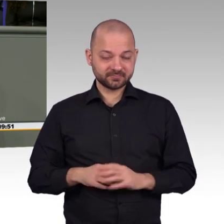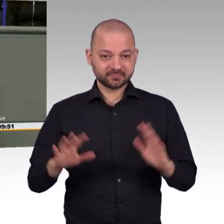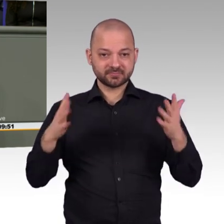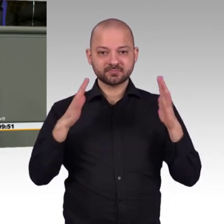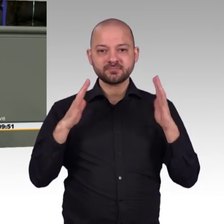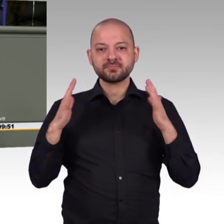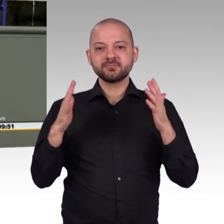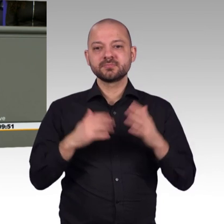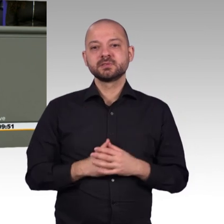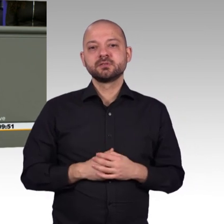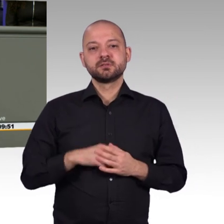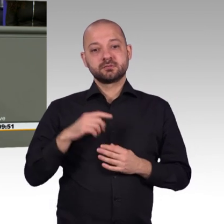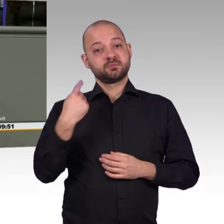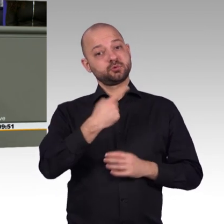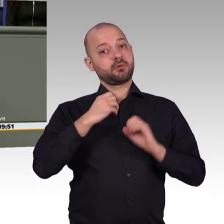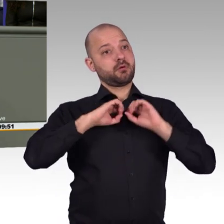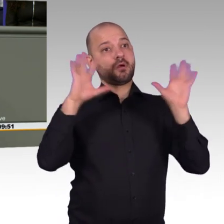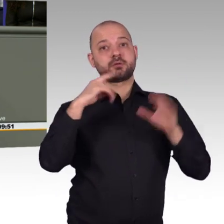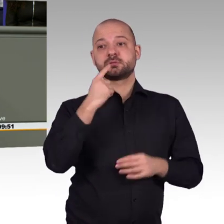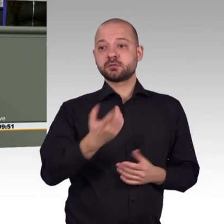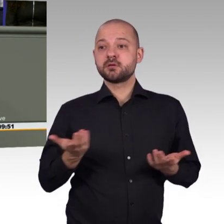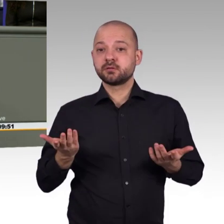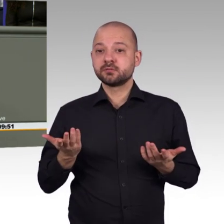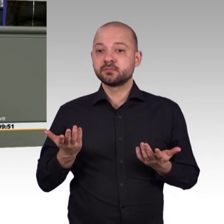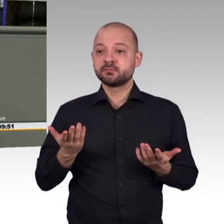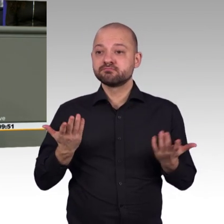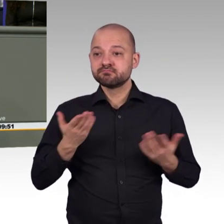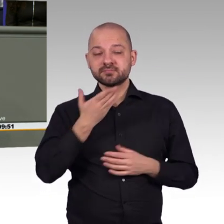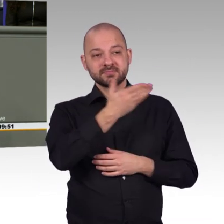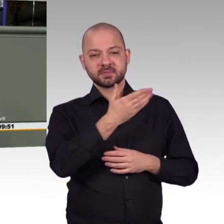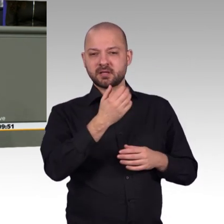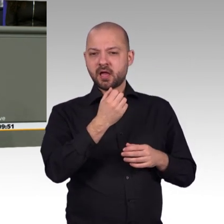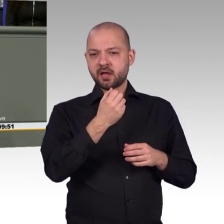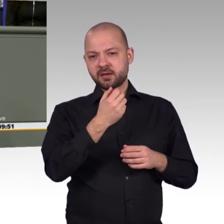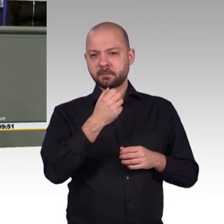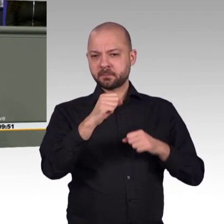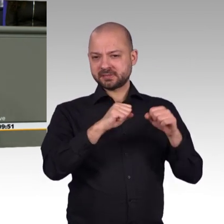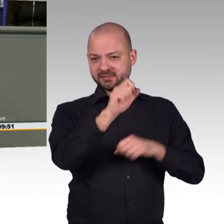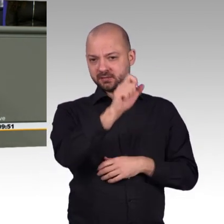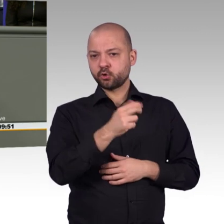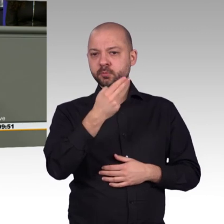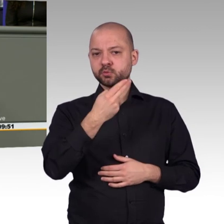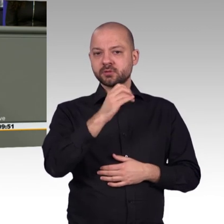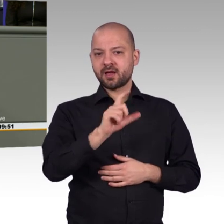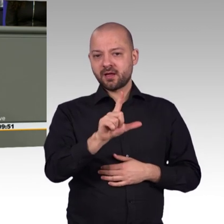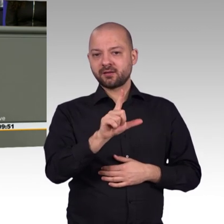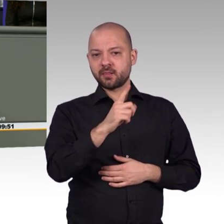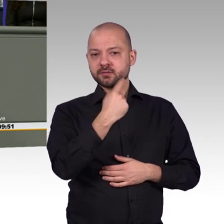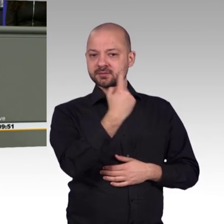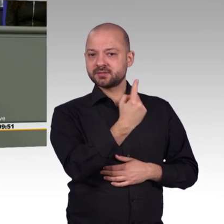klar, es geht nicht nur um Infrastruktur bei der Digitalisierung, es geht um alle Lebensbereiche, meine Damen und Herren. Und wenn ich dann